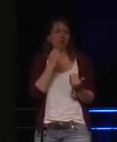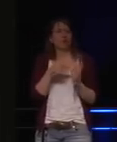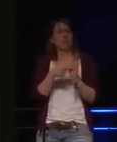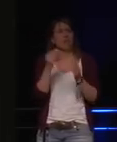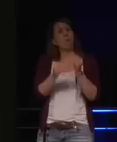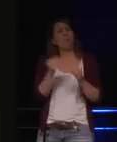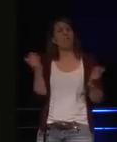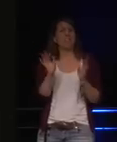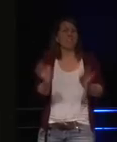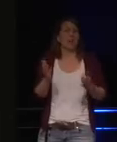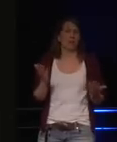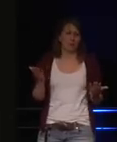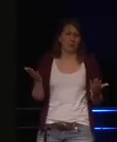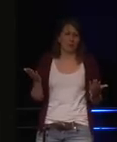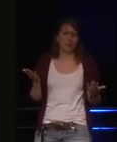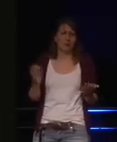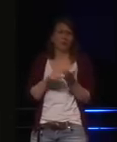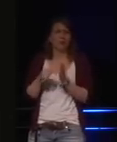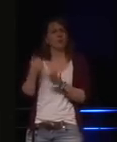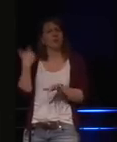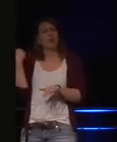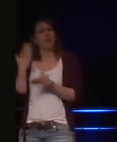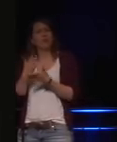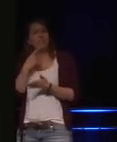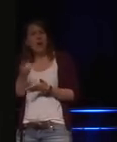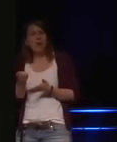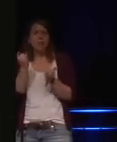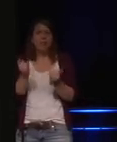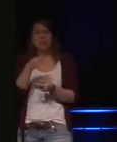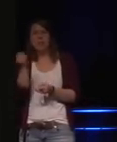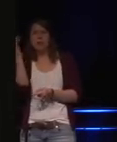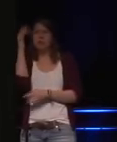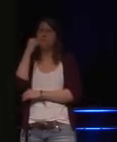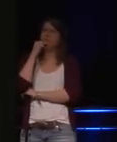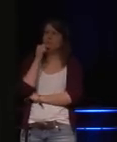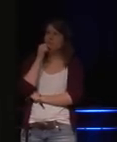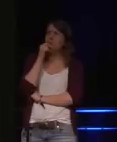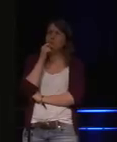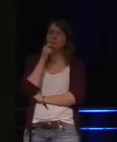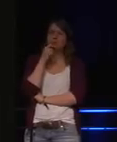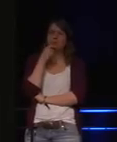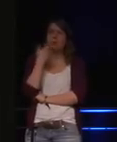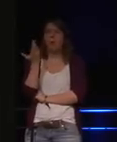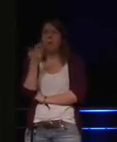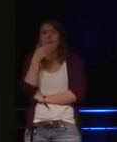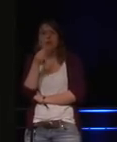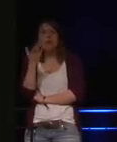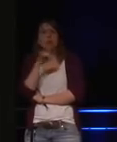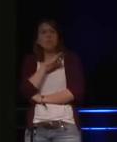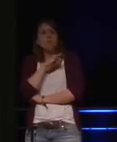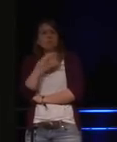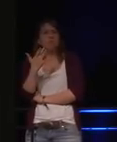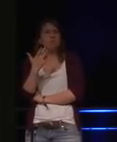Problem. Wie ich davor schon gesagt habe, nicht alles ist